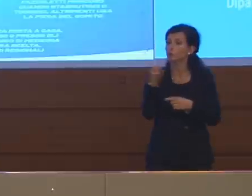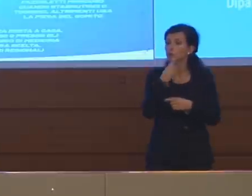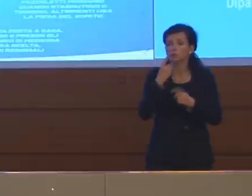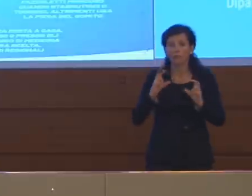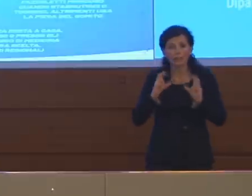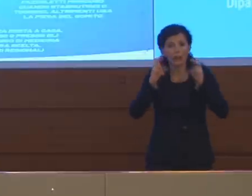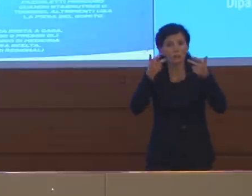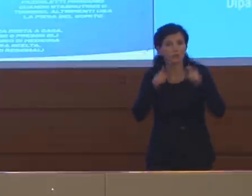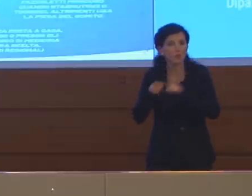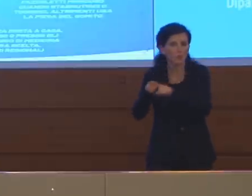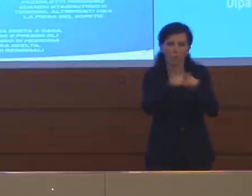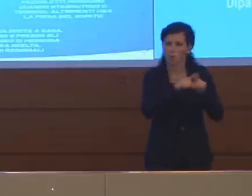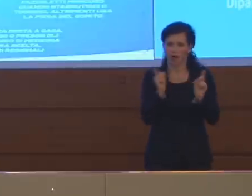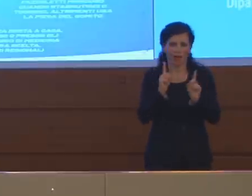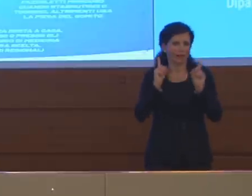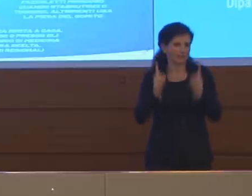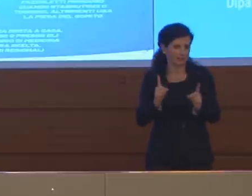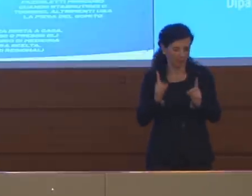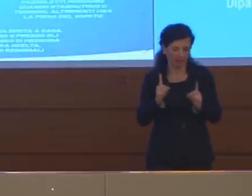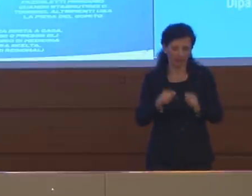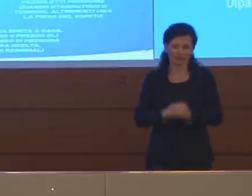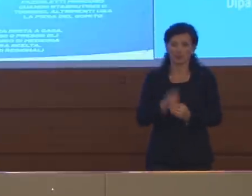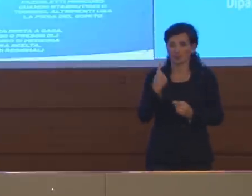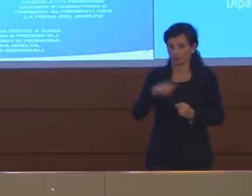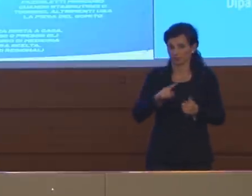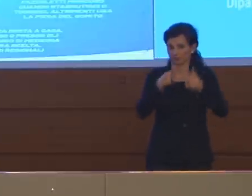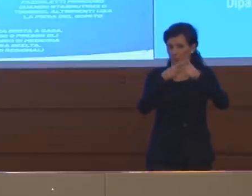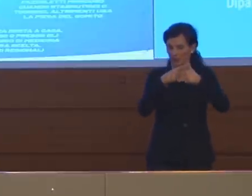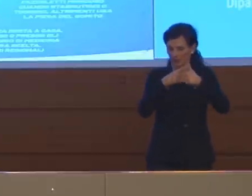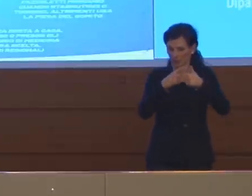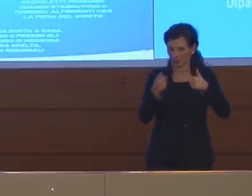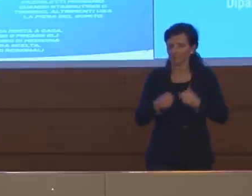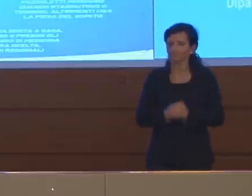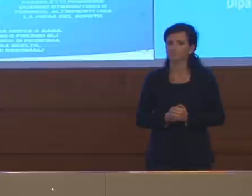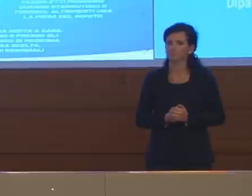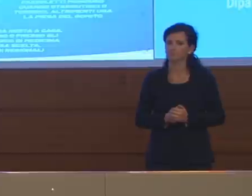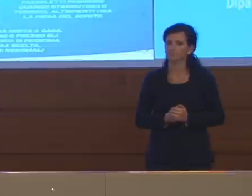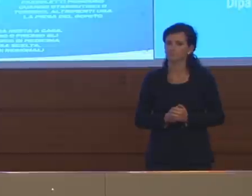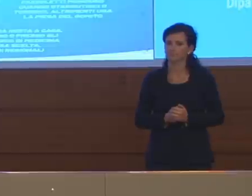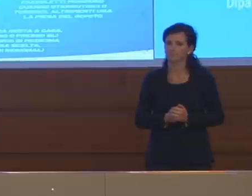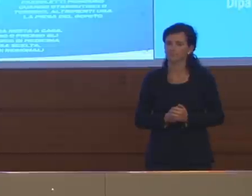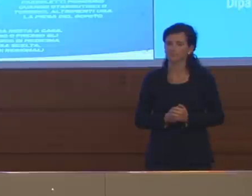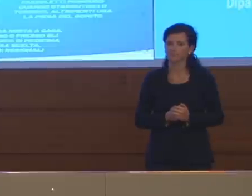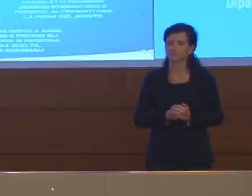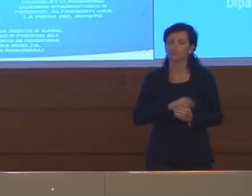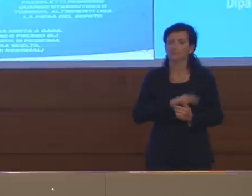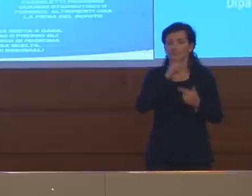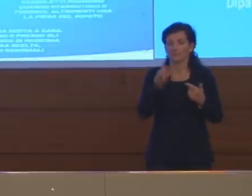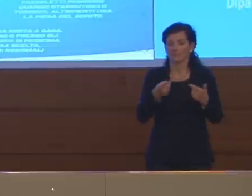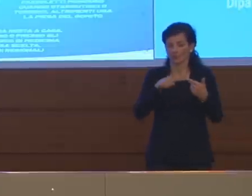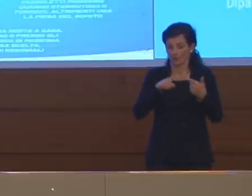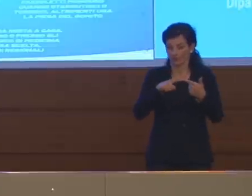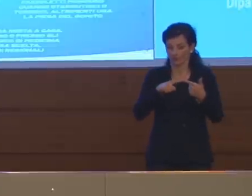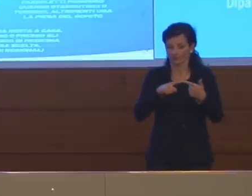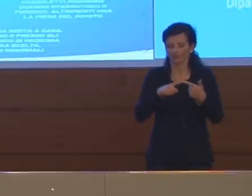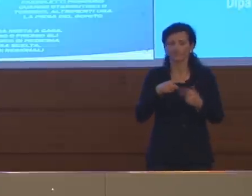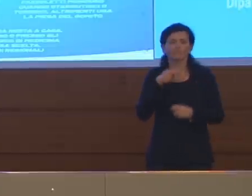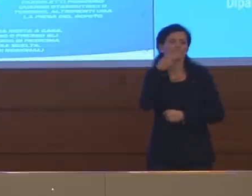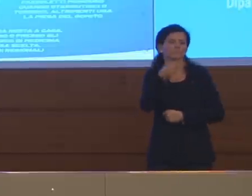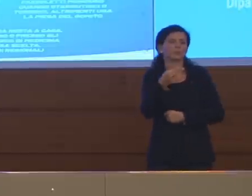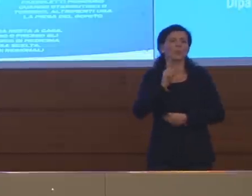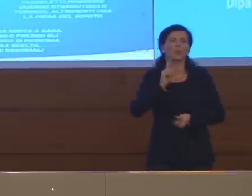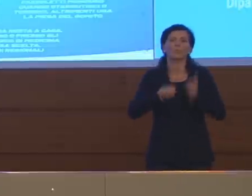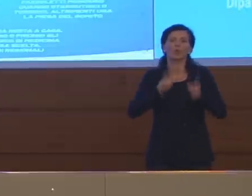modi in cui ha agito fino ad ora. Questo è il primo elemento importante. La politica dei piccoli passi, vuole, letta in altri